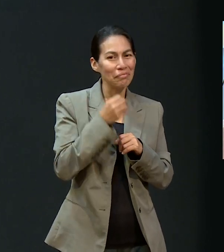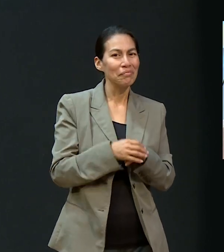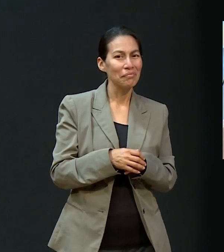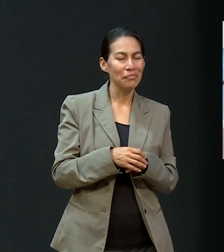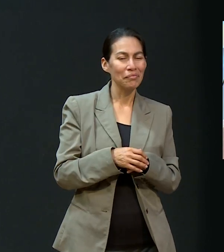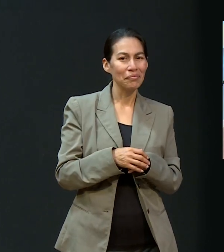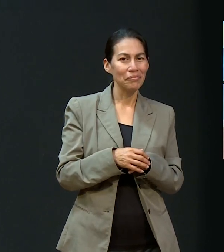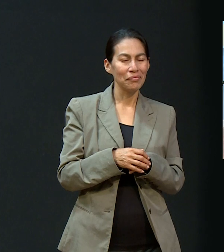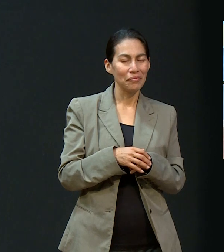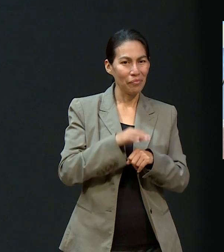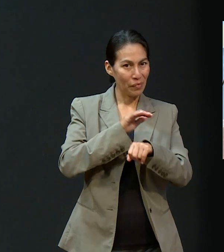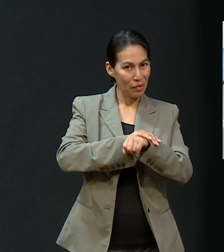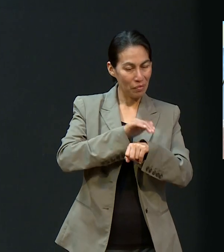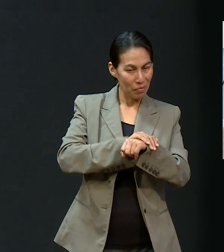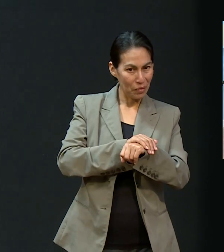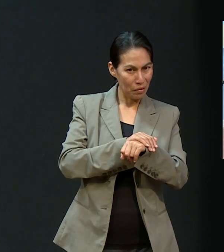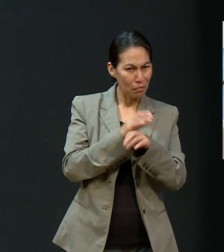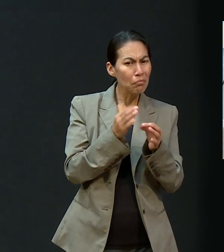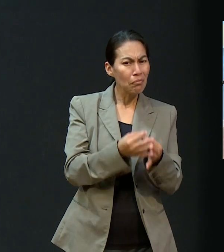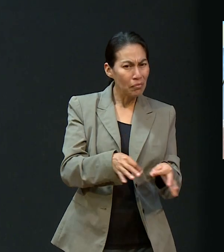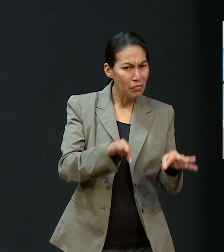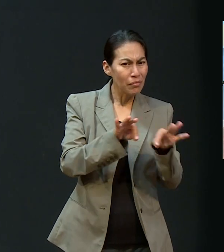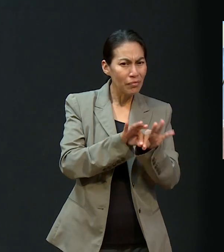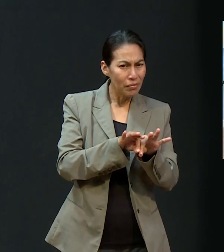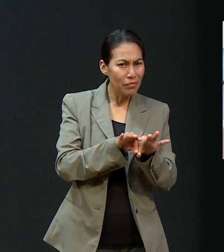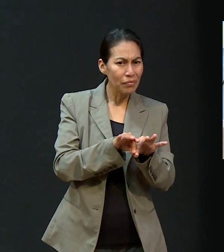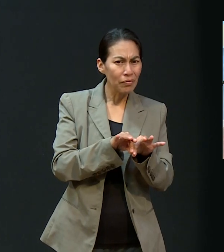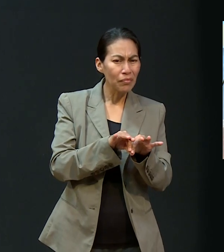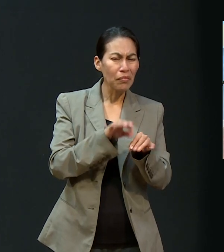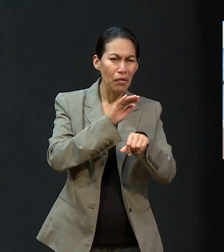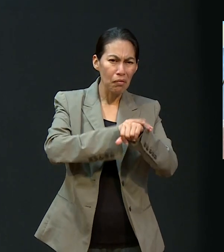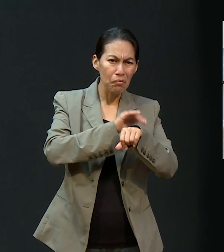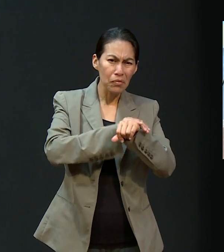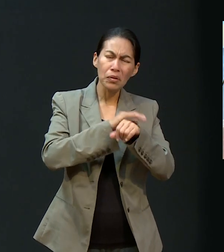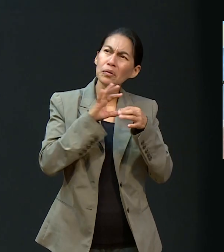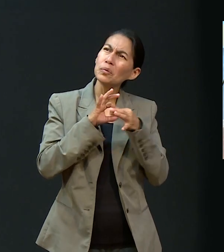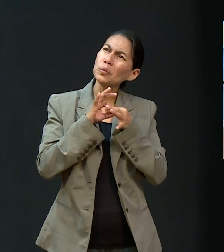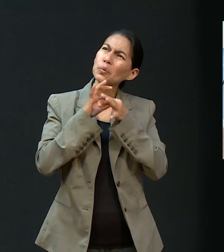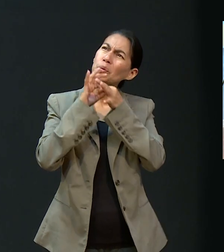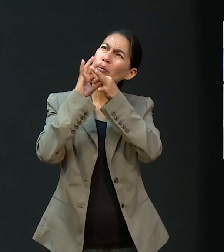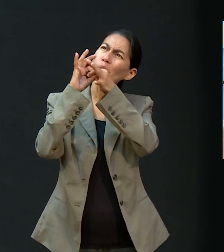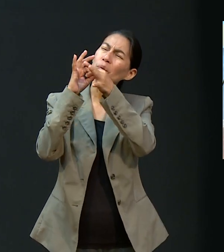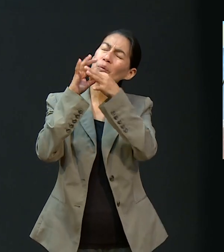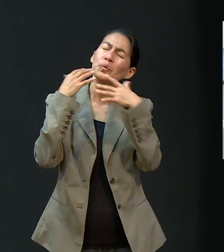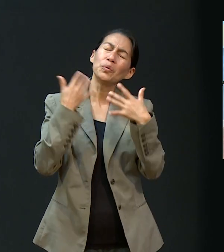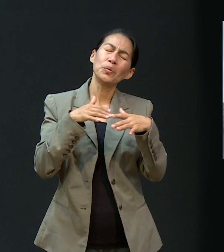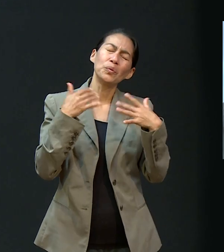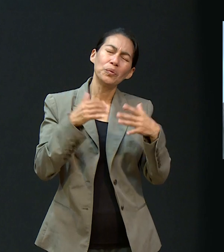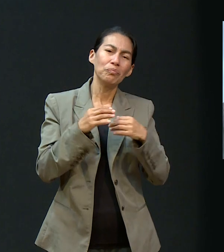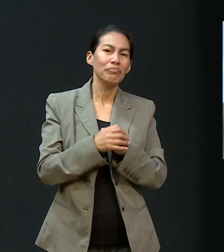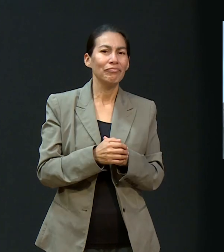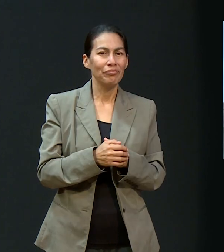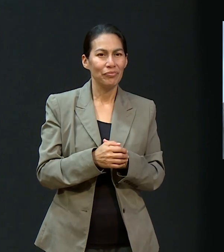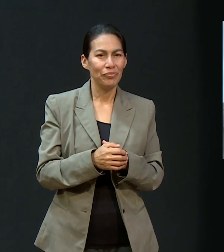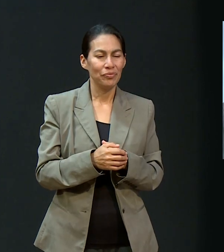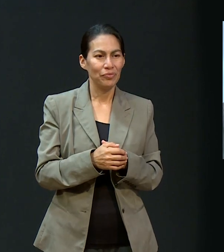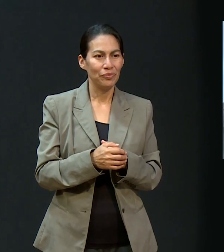maravilloso. Tener amigos es importante. Amigos en Cristo Jesús. Y por eso es tan